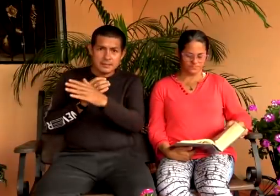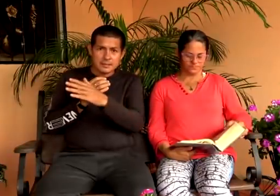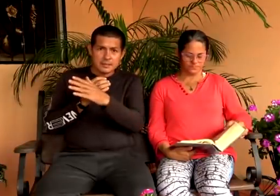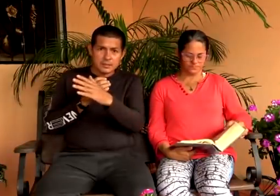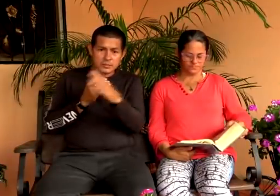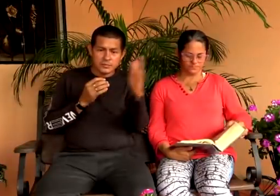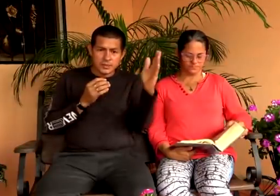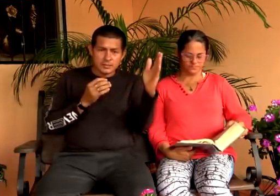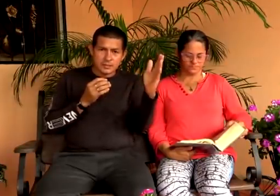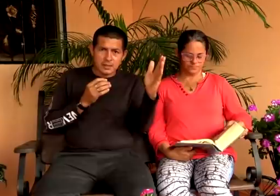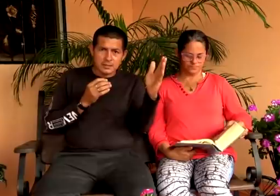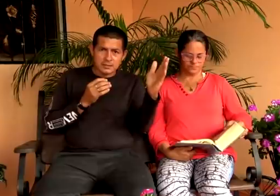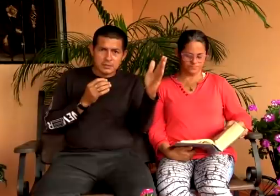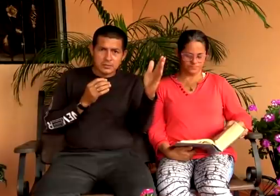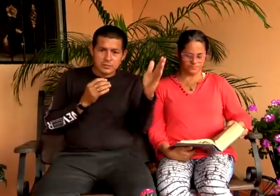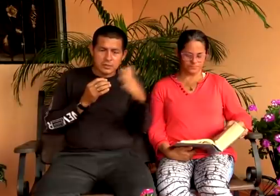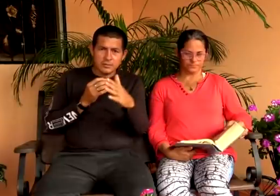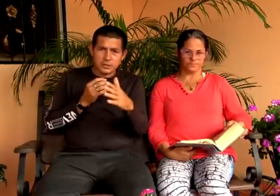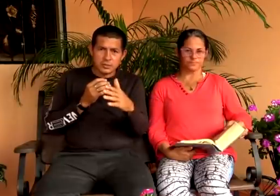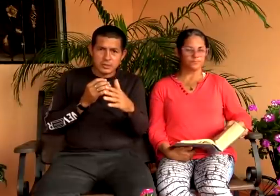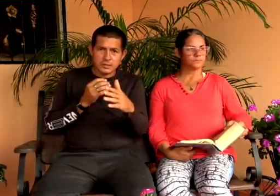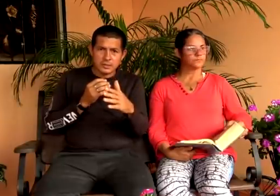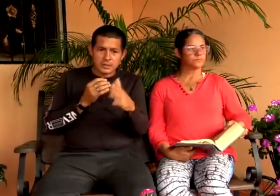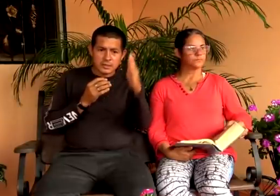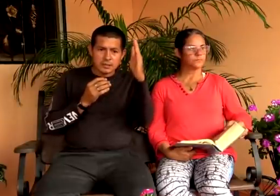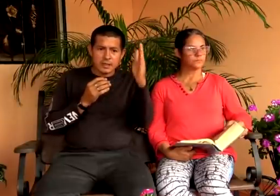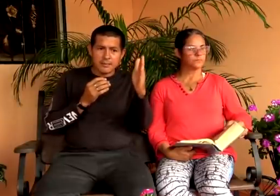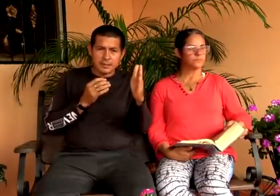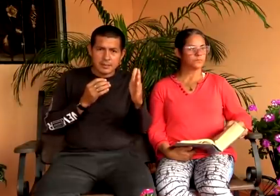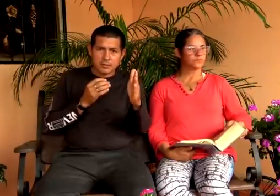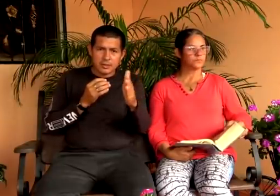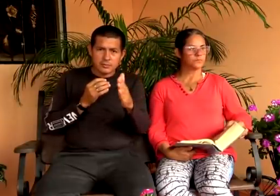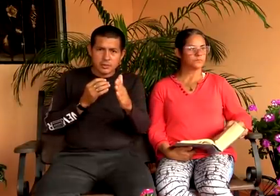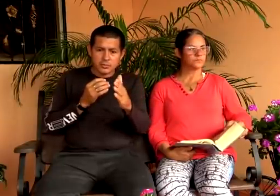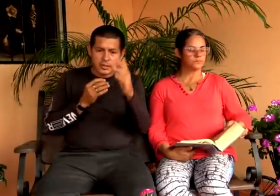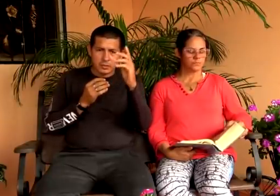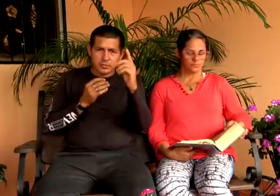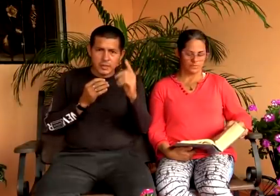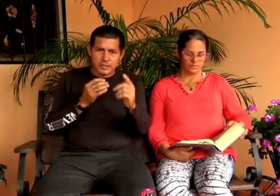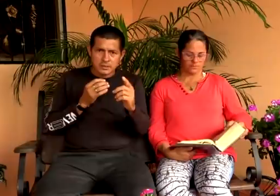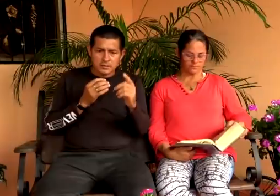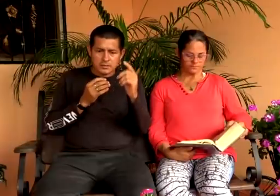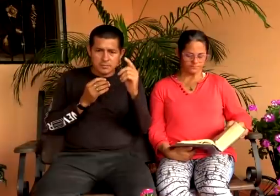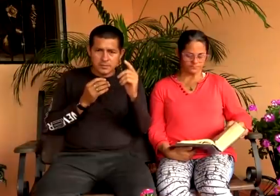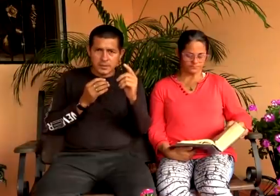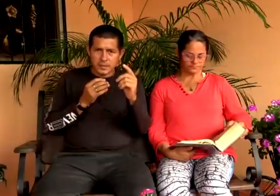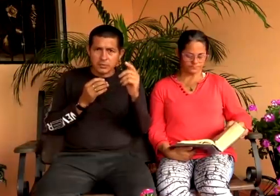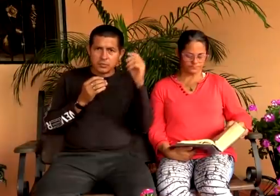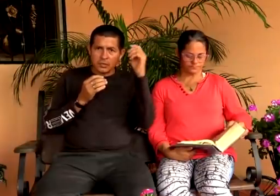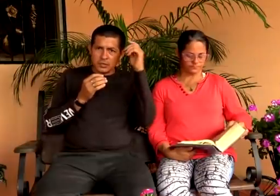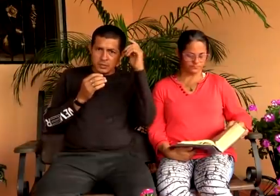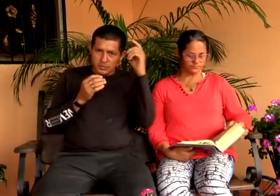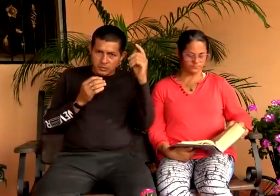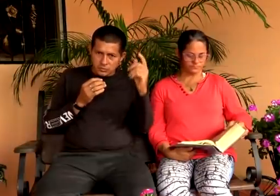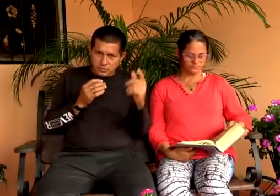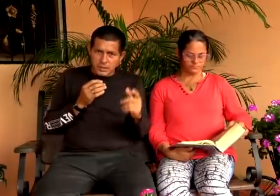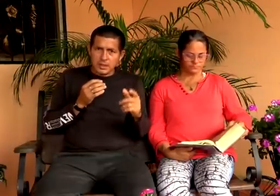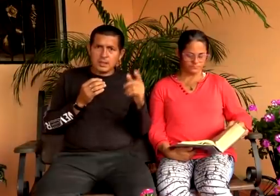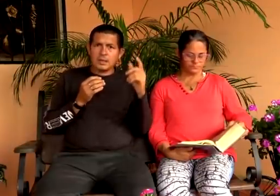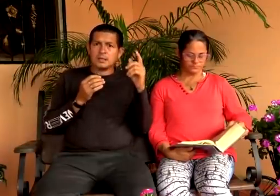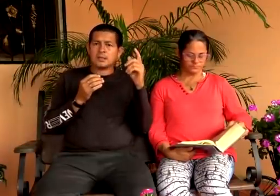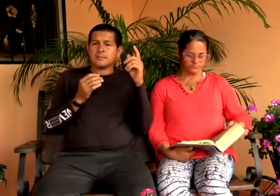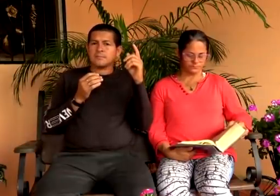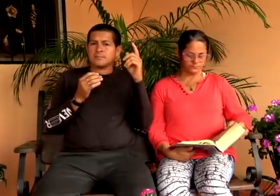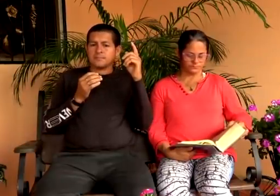Las demás son sectas, son divisiones, que se han apartado del tronco. Y eso es pecado. Si